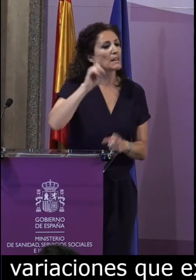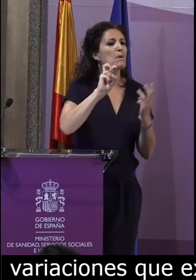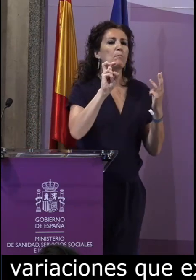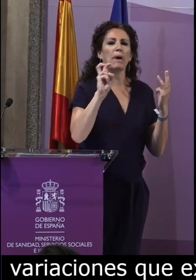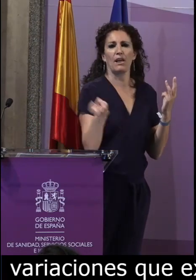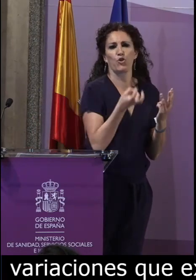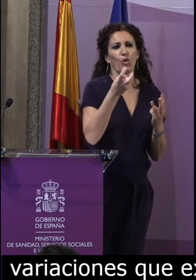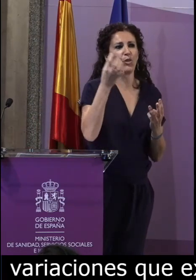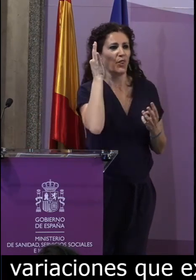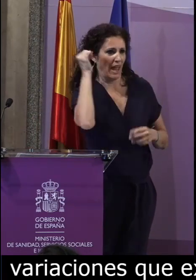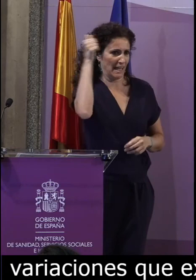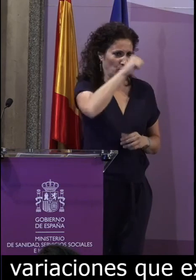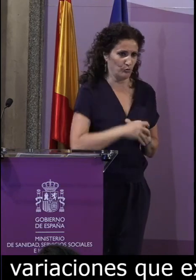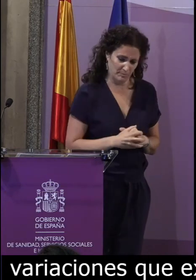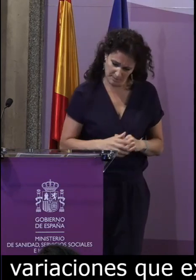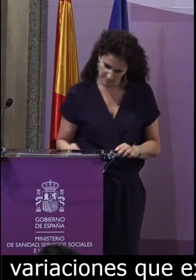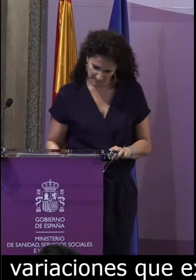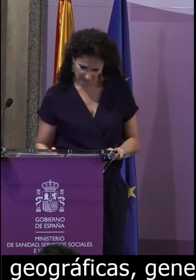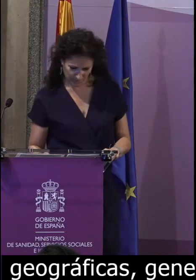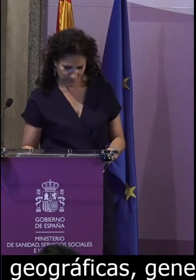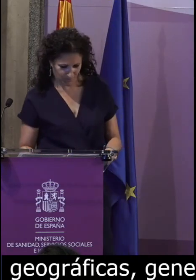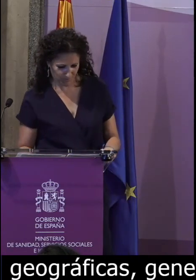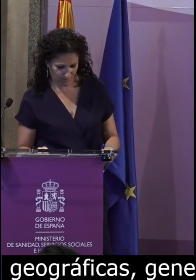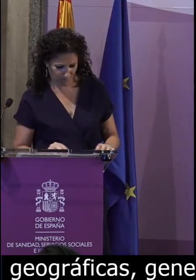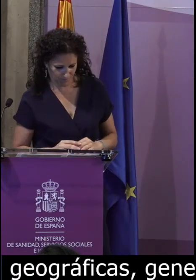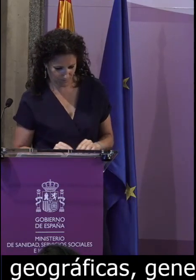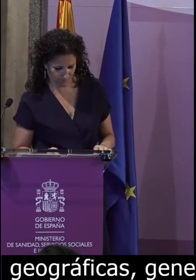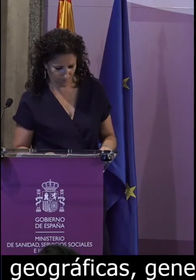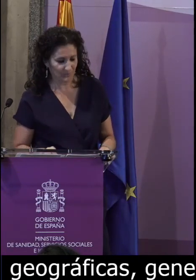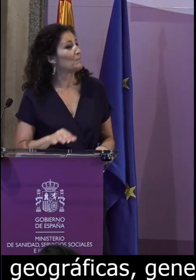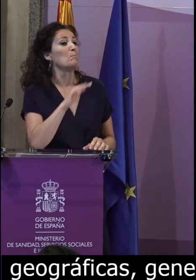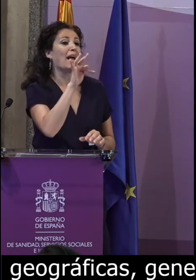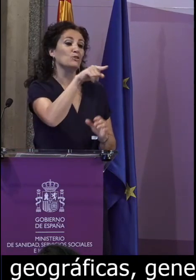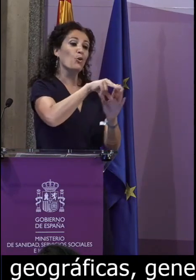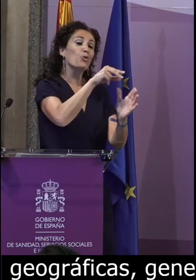dependiendo del tipo de discurso que se utiliza e incluso una variación de género